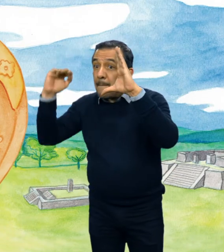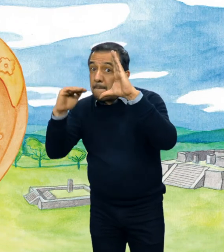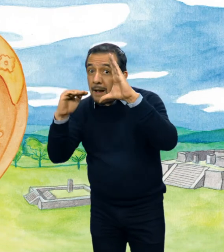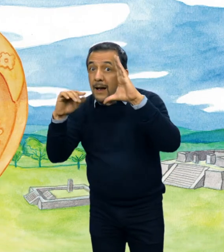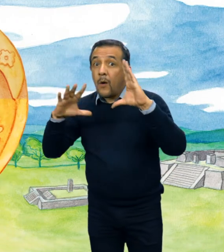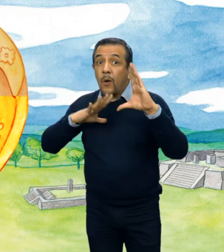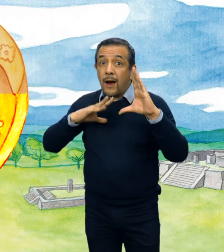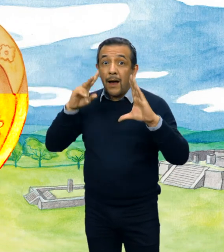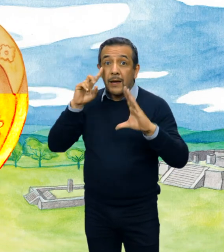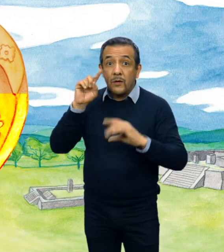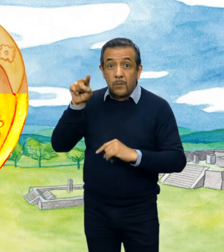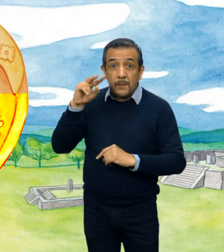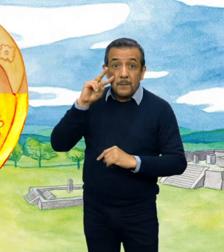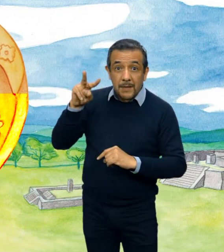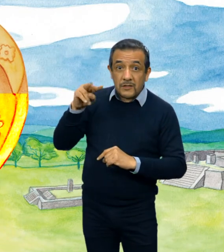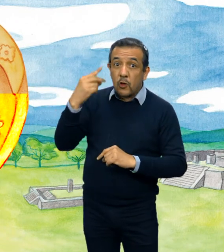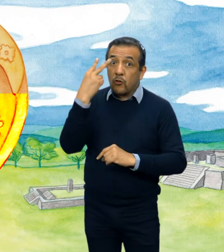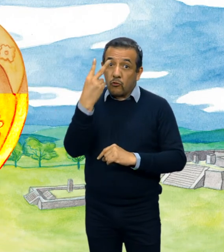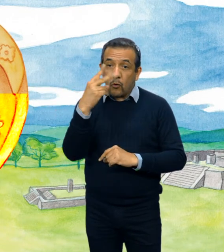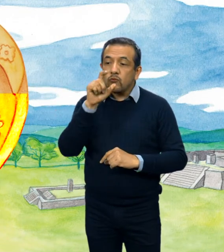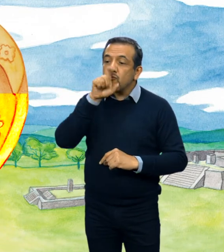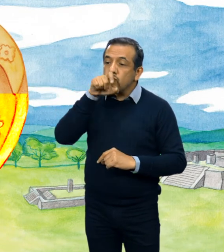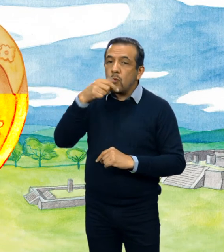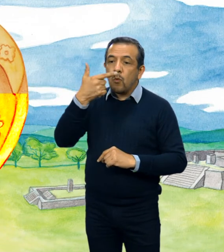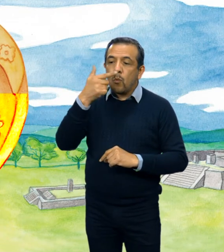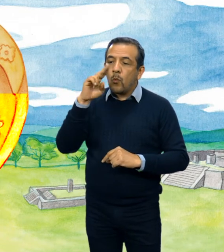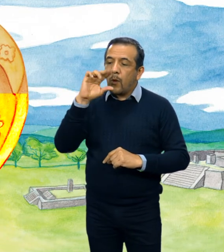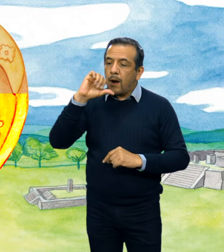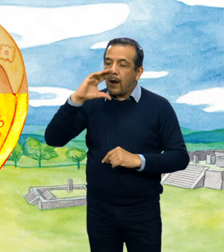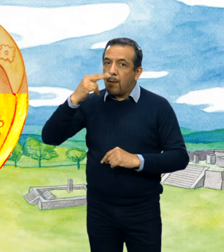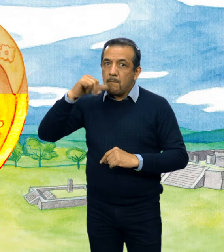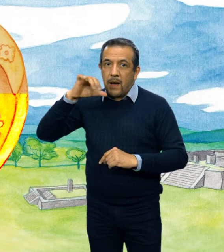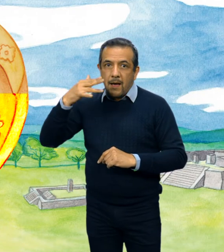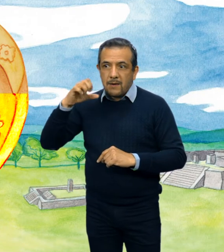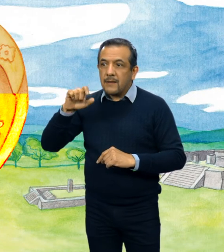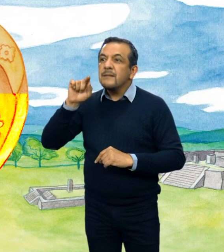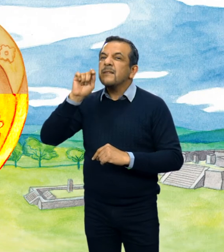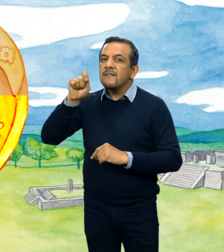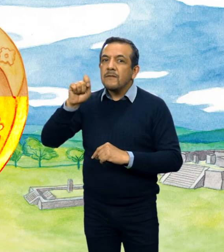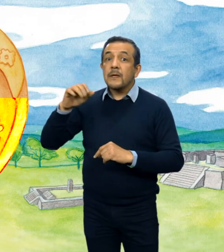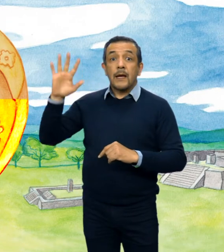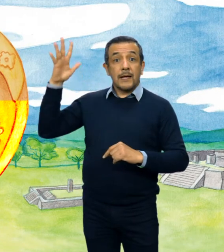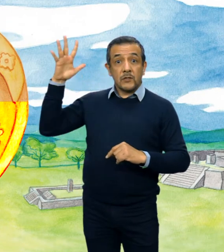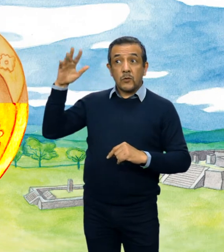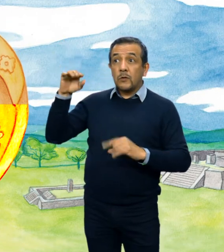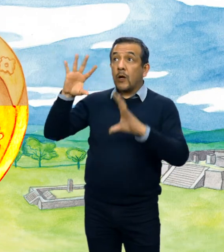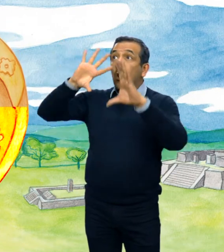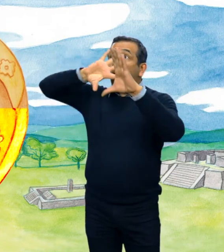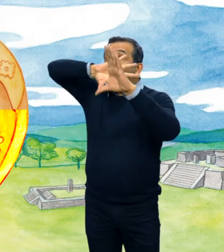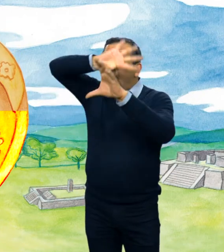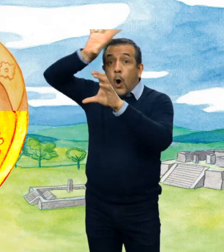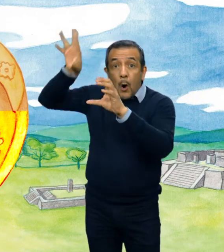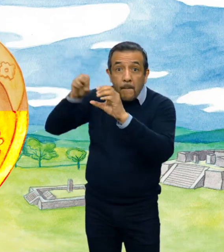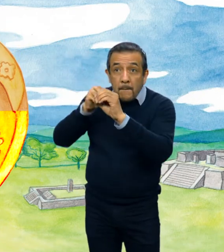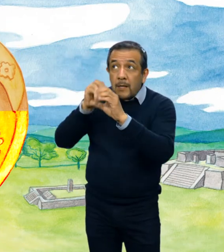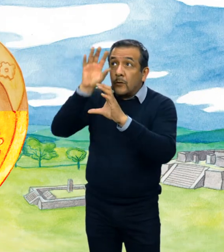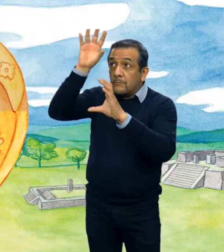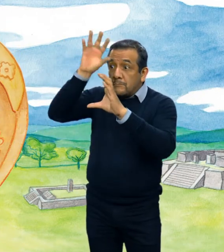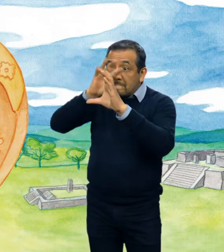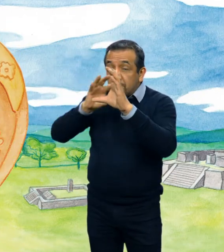distinguir dos guacamayas, relacionadas con el sol, juntos representan lo bueno y lo malo, el